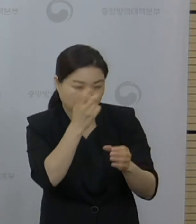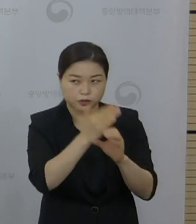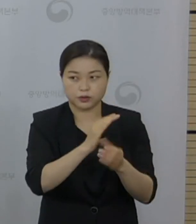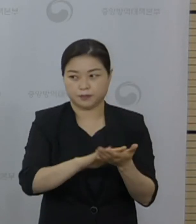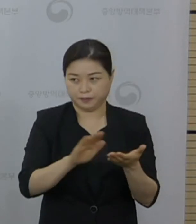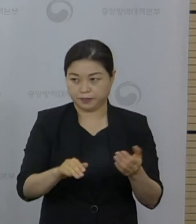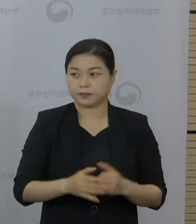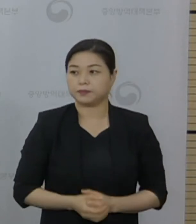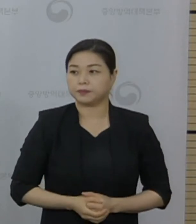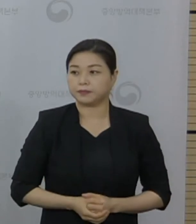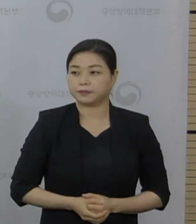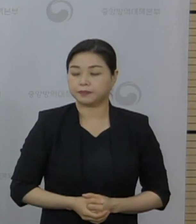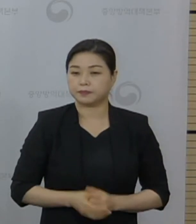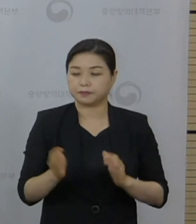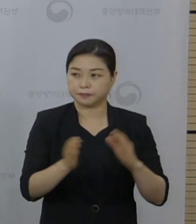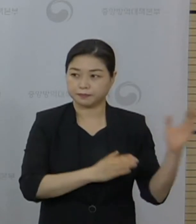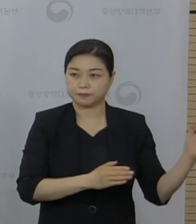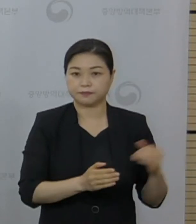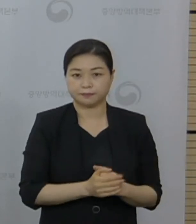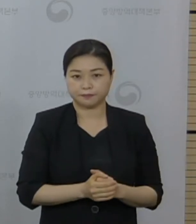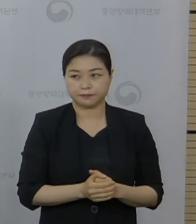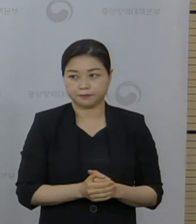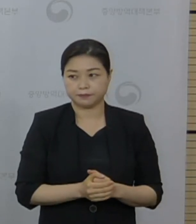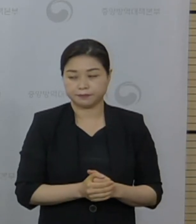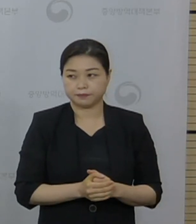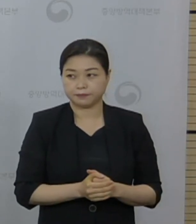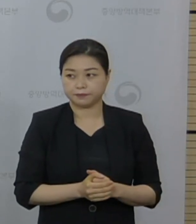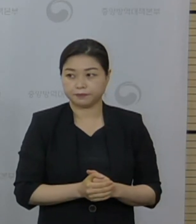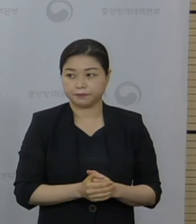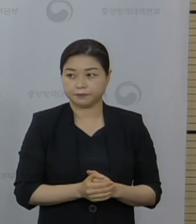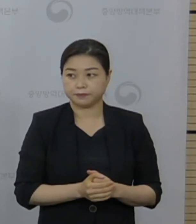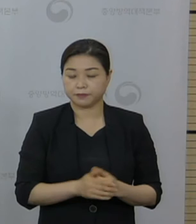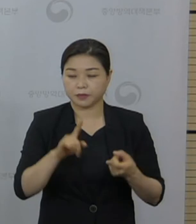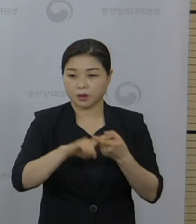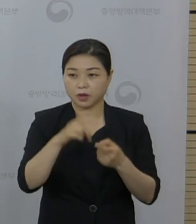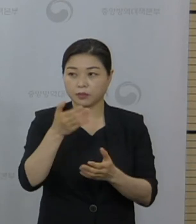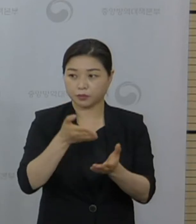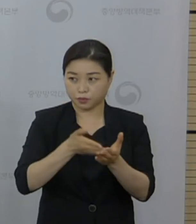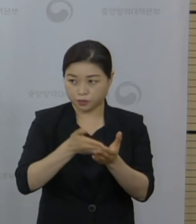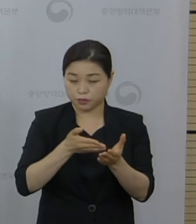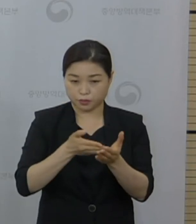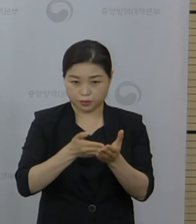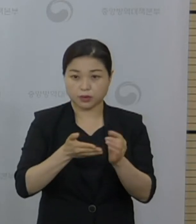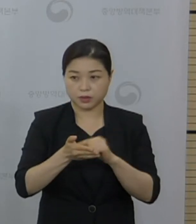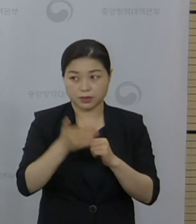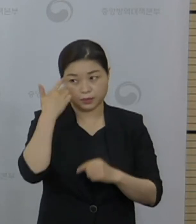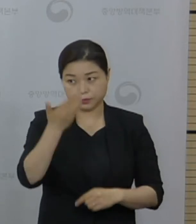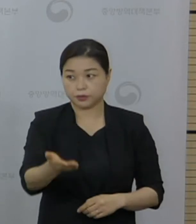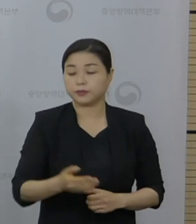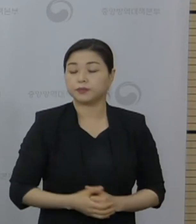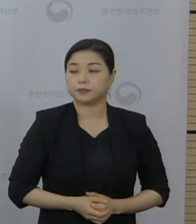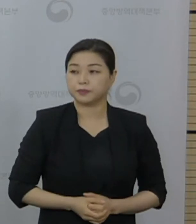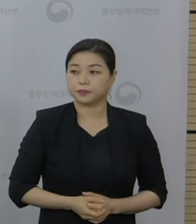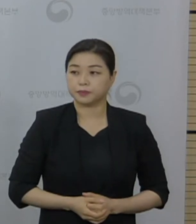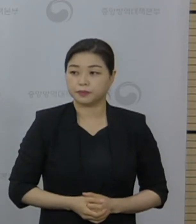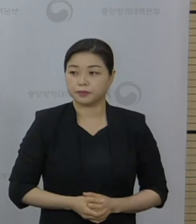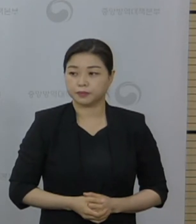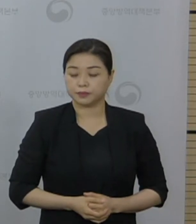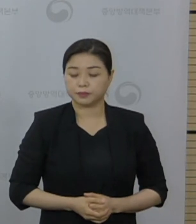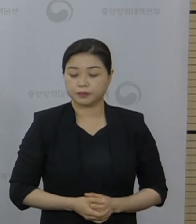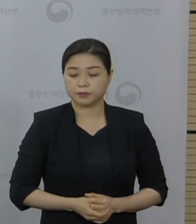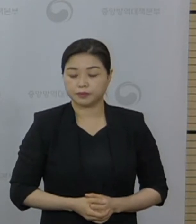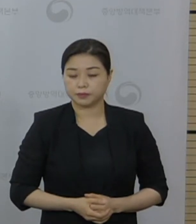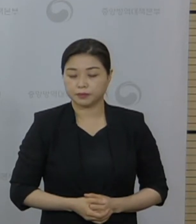연결되는 질문이 하나 있어서 연합뉴스 신재우 기자님 질문 먼저 드리겠습니다. 발언의 취지에